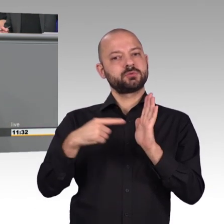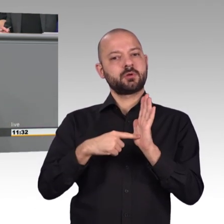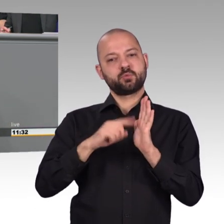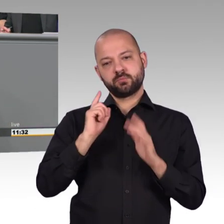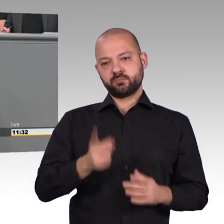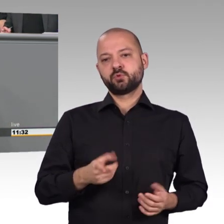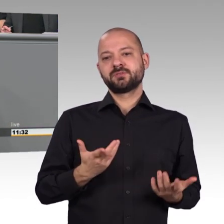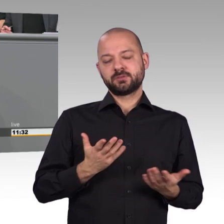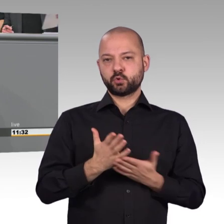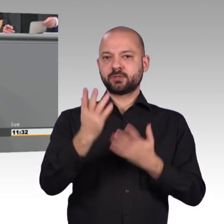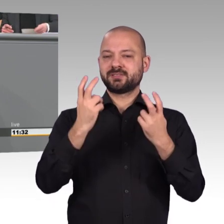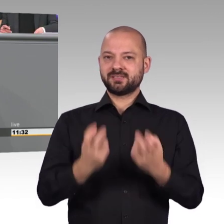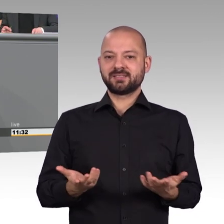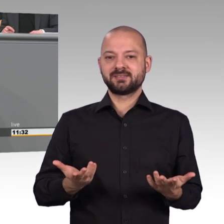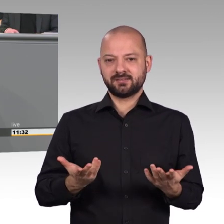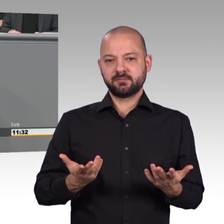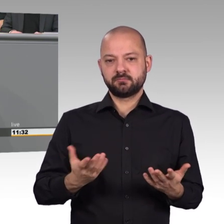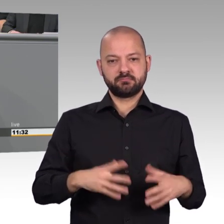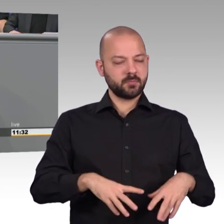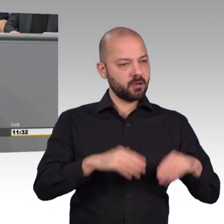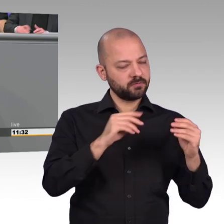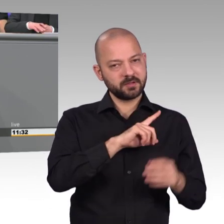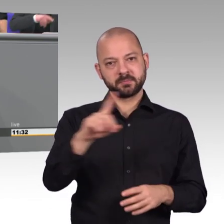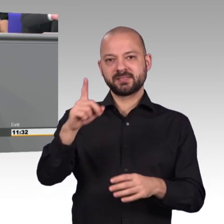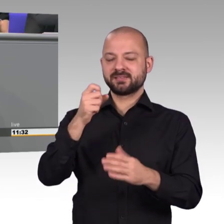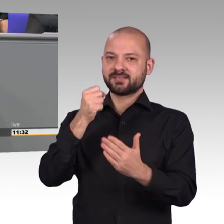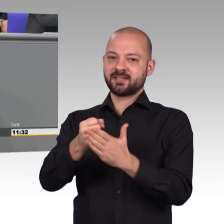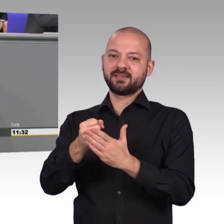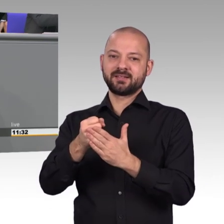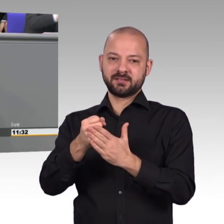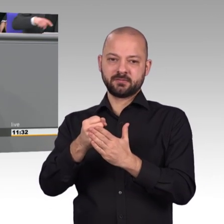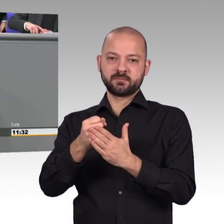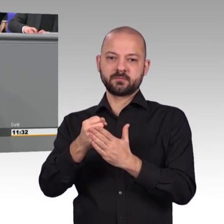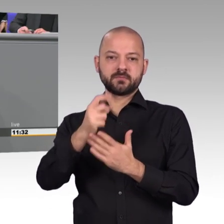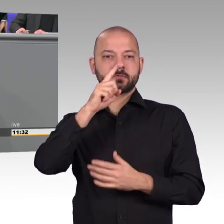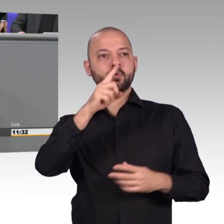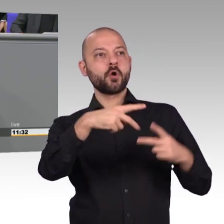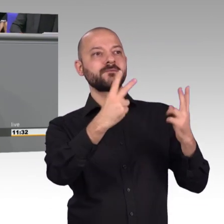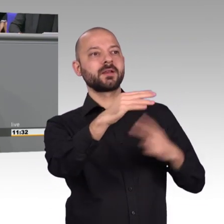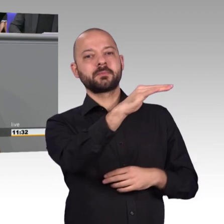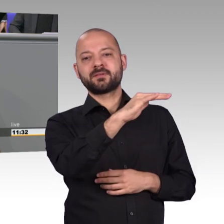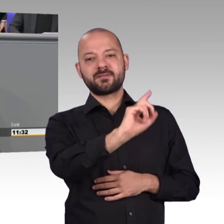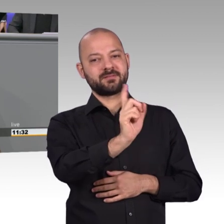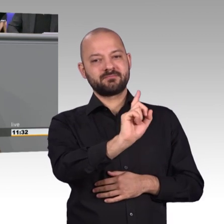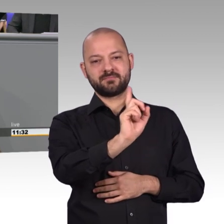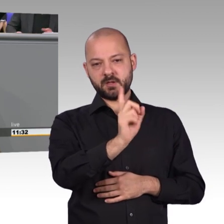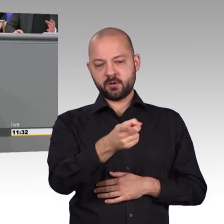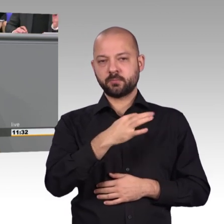gesetzt. Denn die Grundlage der neuen Innovationen, der neuen Investitionen auch in diesem Bereich und das Verlassen der Bürger, dass das auch